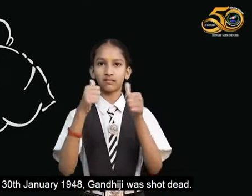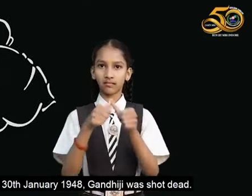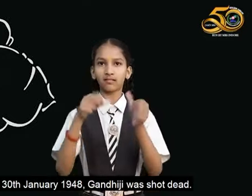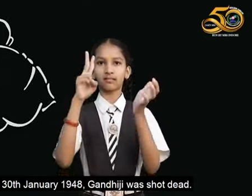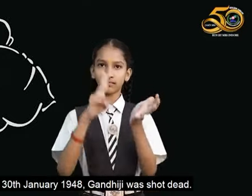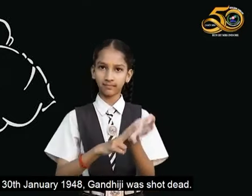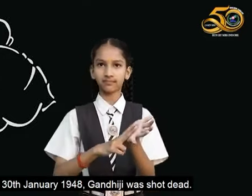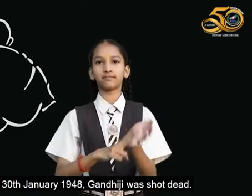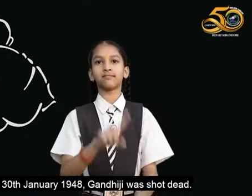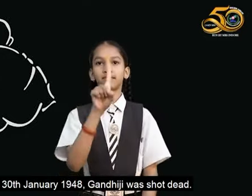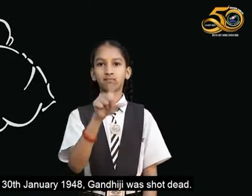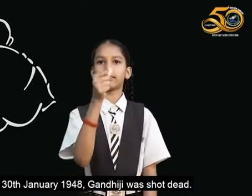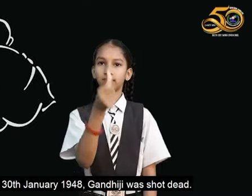हत्या कर दी गई